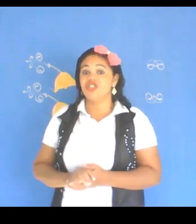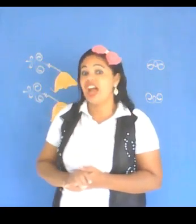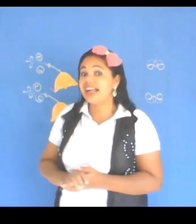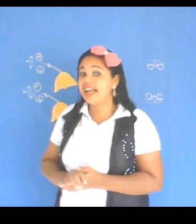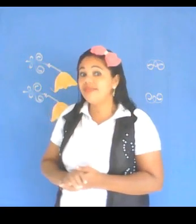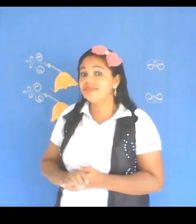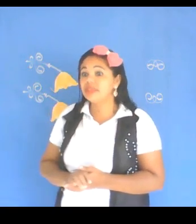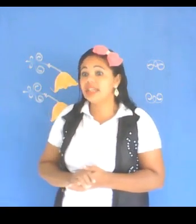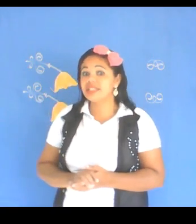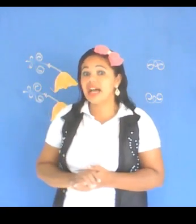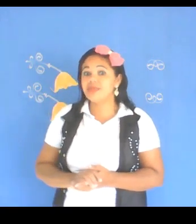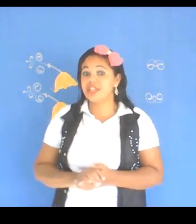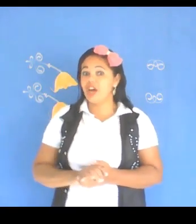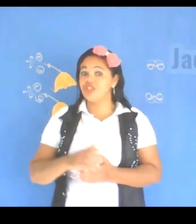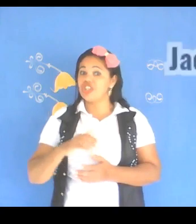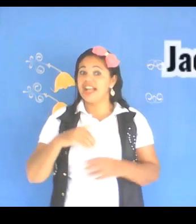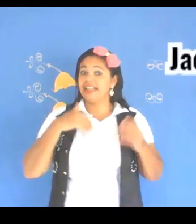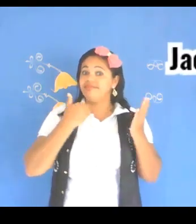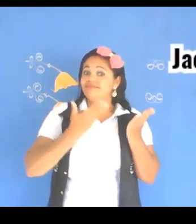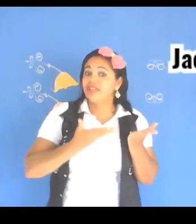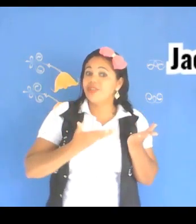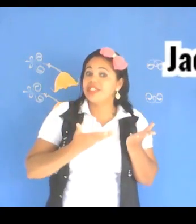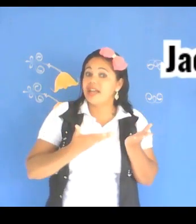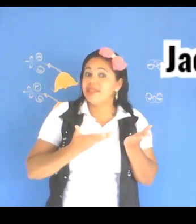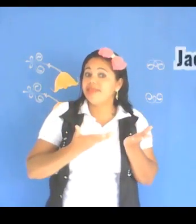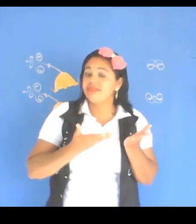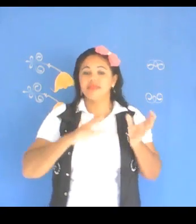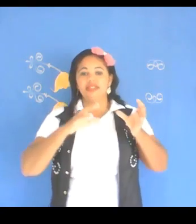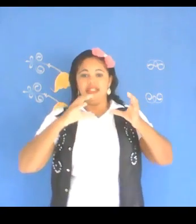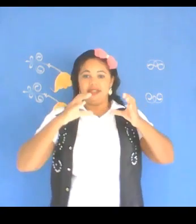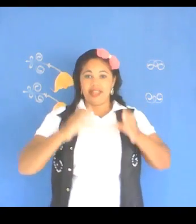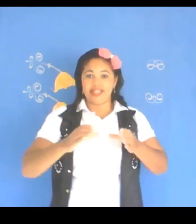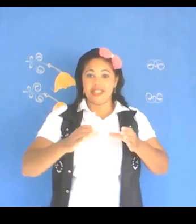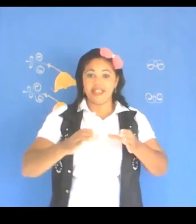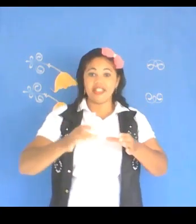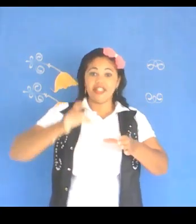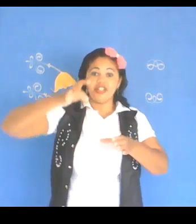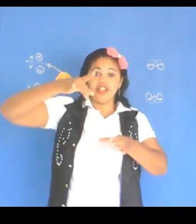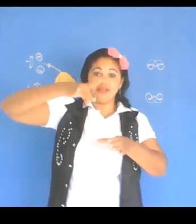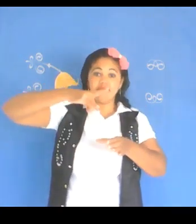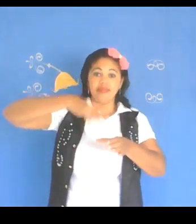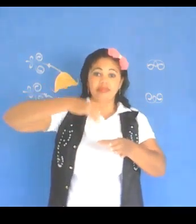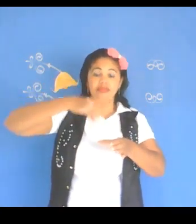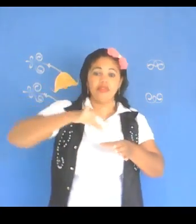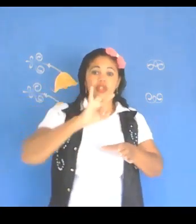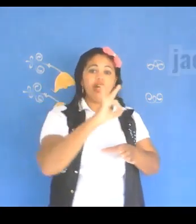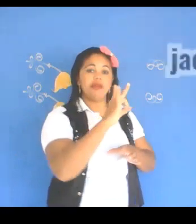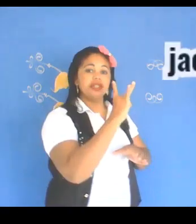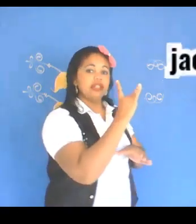jaca, quem sabe o sinal de jaca, alguém sabe? Assim, e ó, ó, a mãozinha,